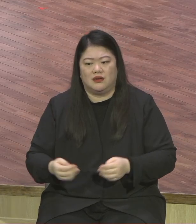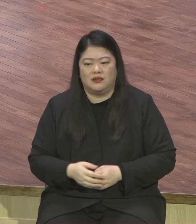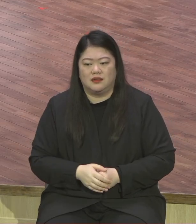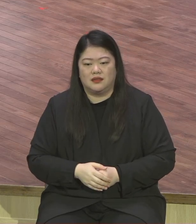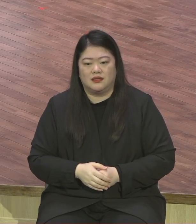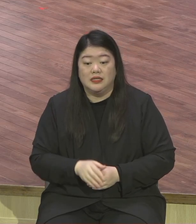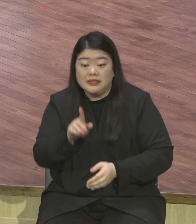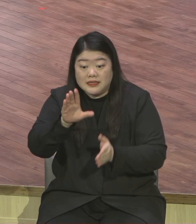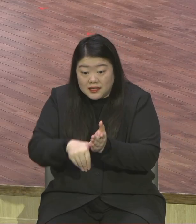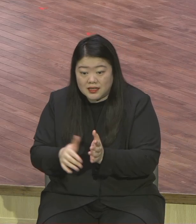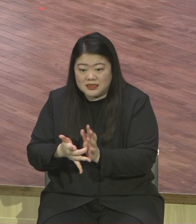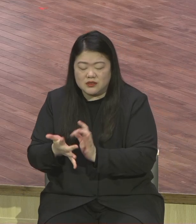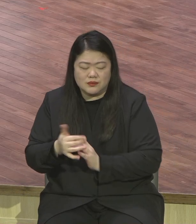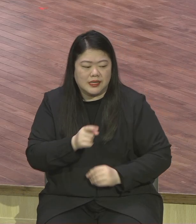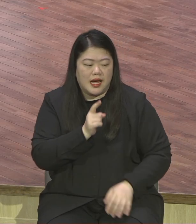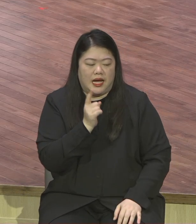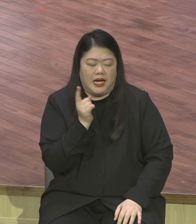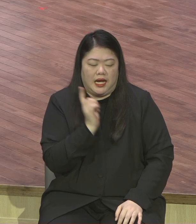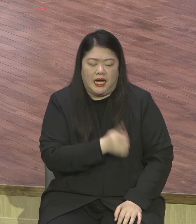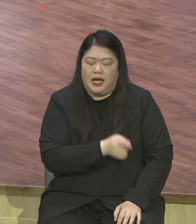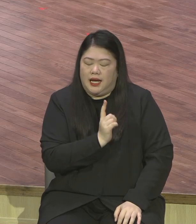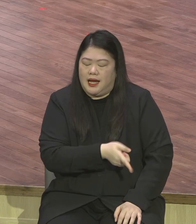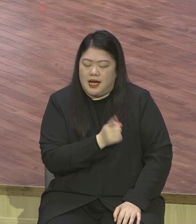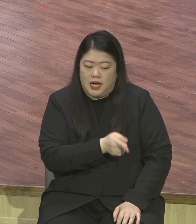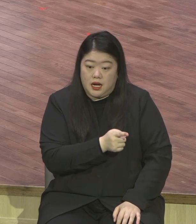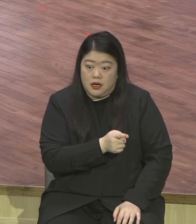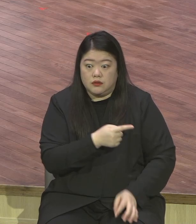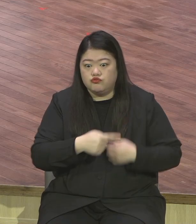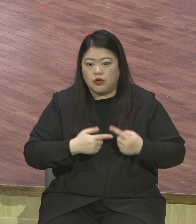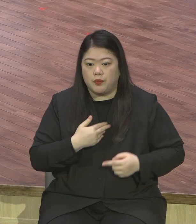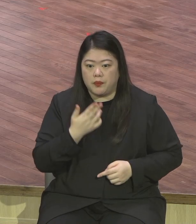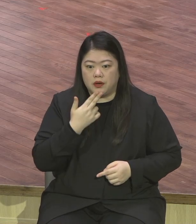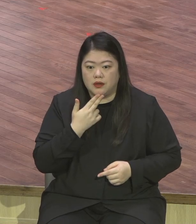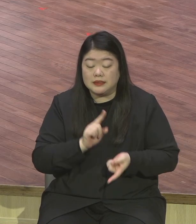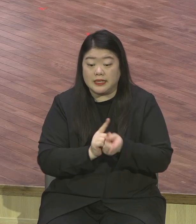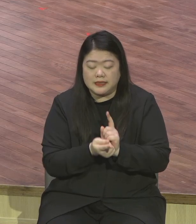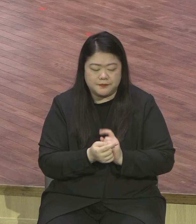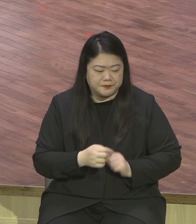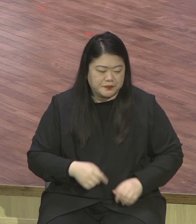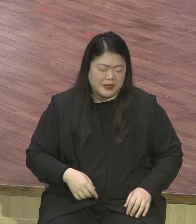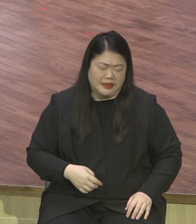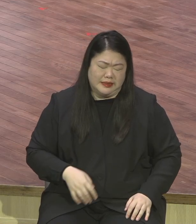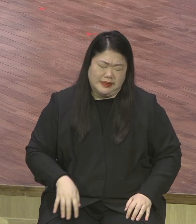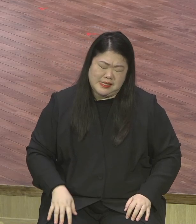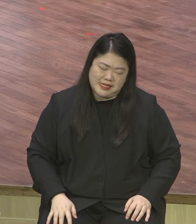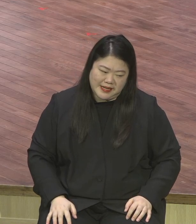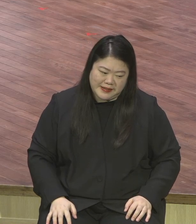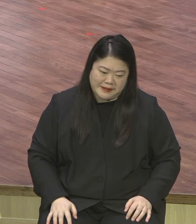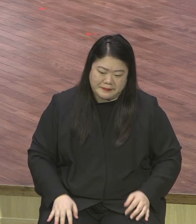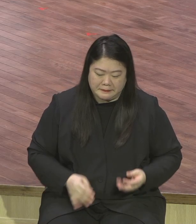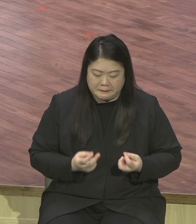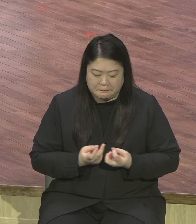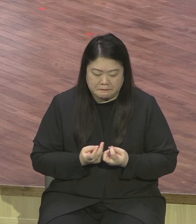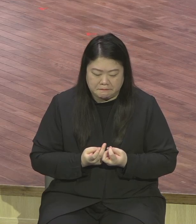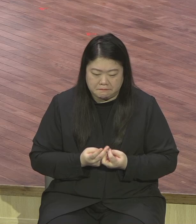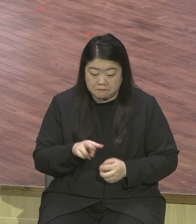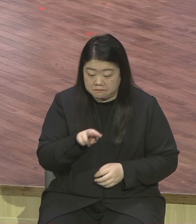제자들을 천국의 가치를 가르치는 기회로 삼았어요 그래서 한 어린아이를 불러 앞에